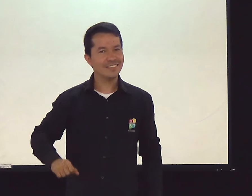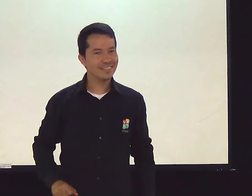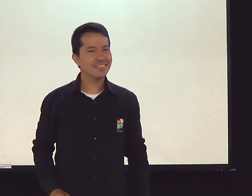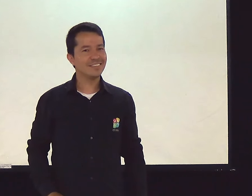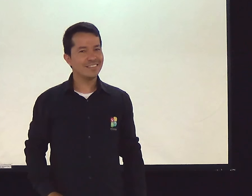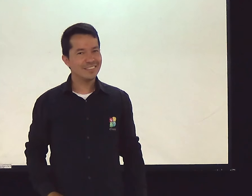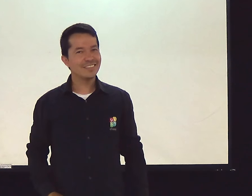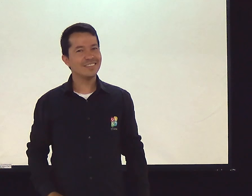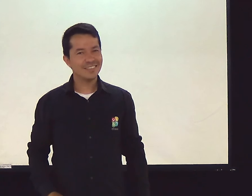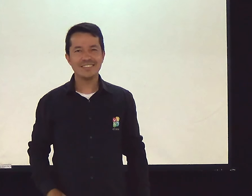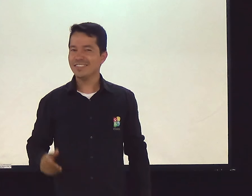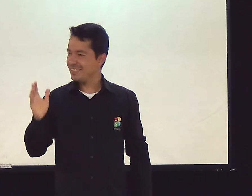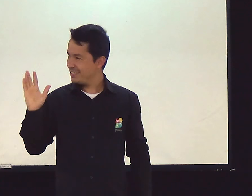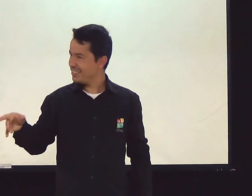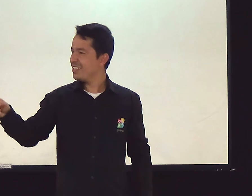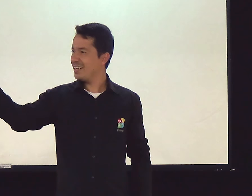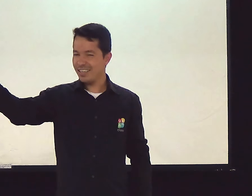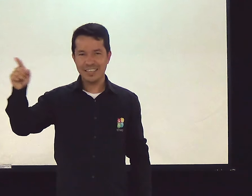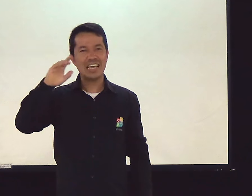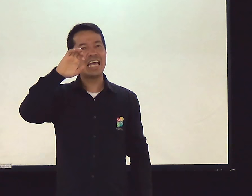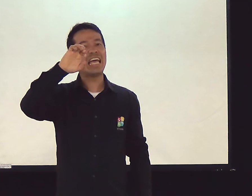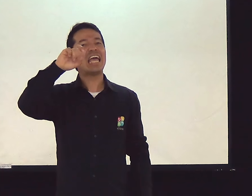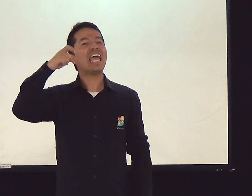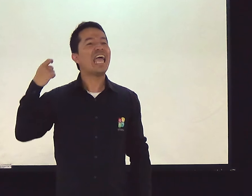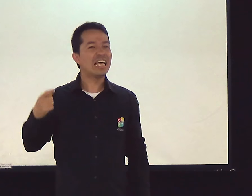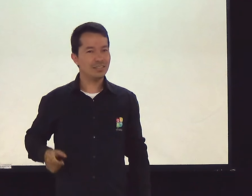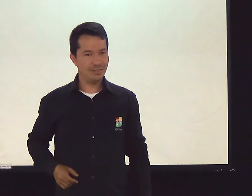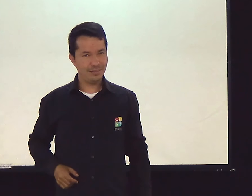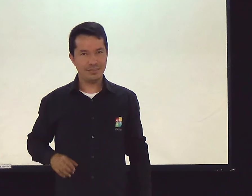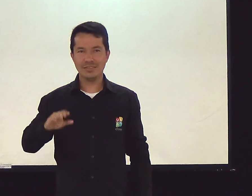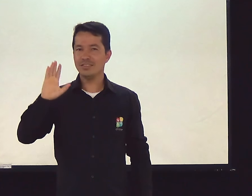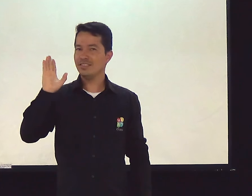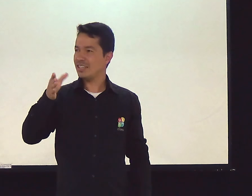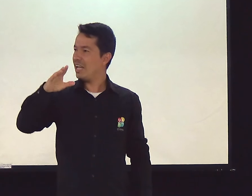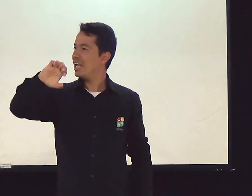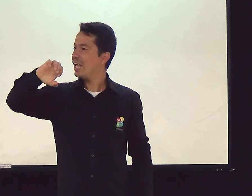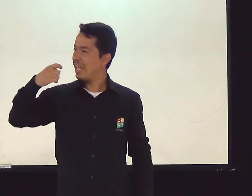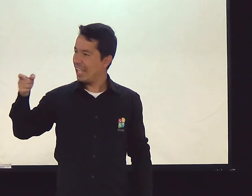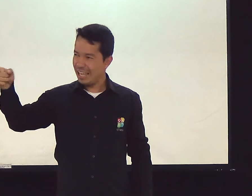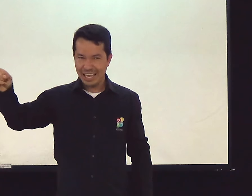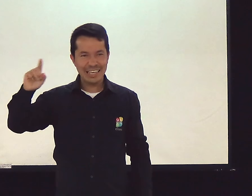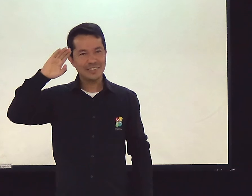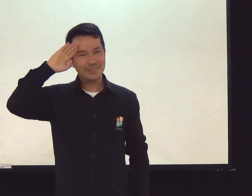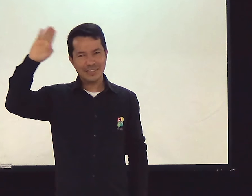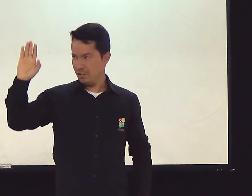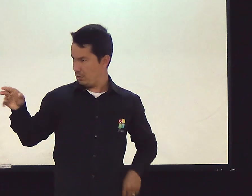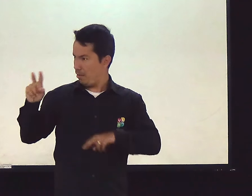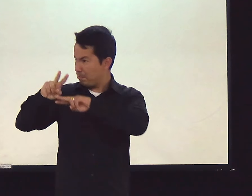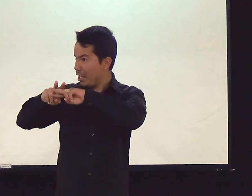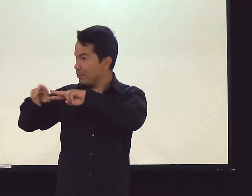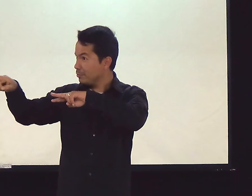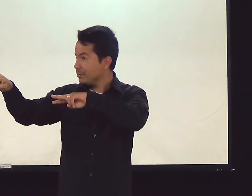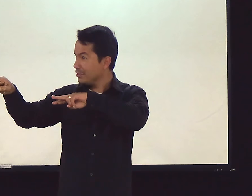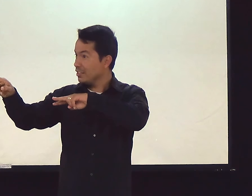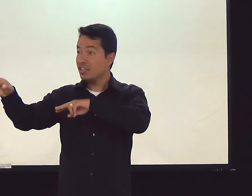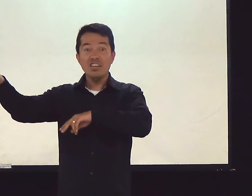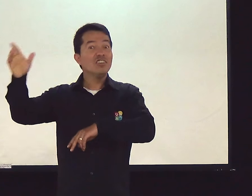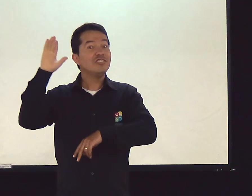dorme no posto, ele já passou por isso. Ele é ex-soldado. Né? Você já foi preso, Ever?